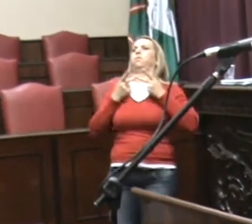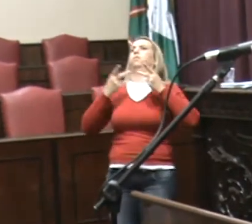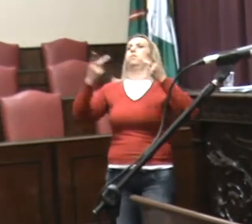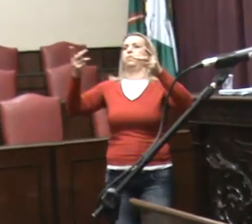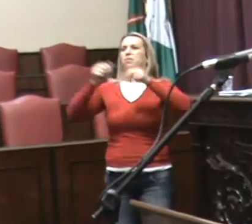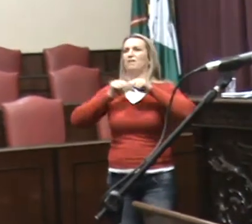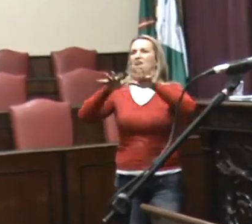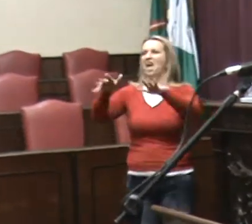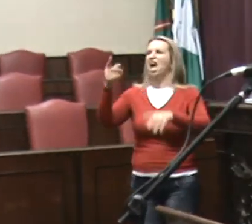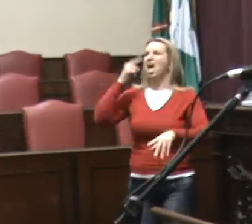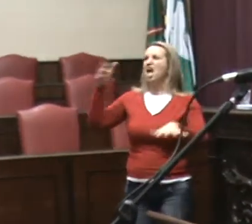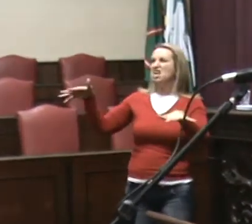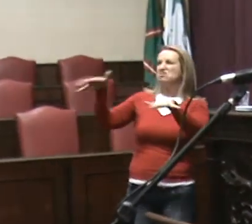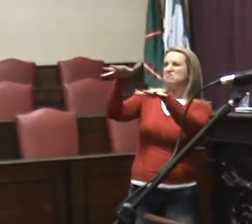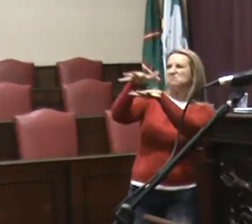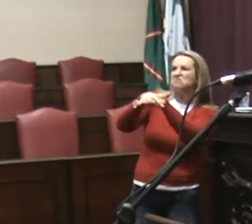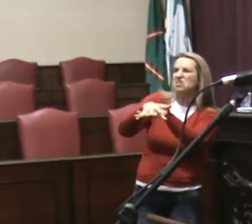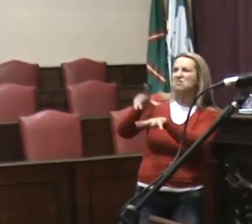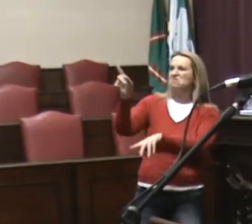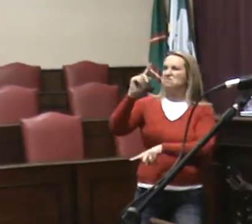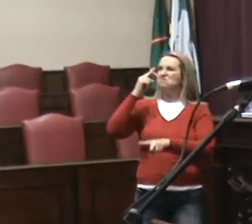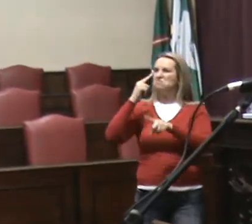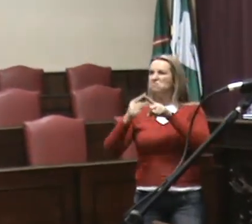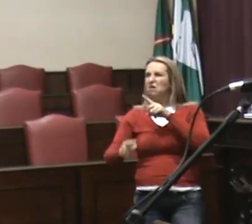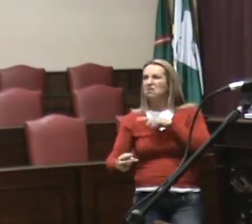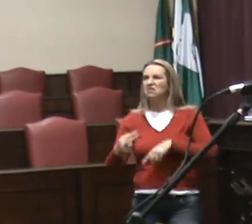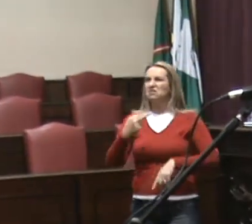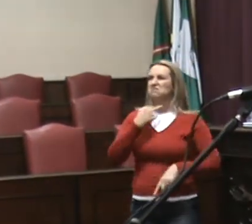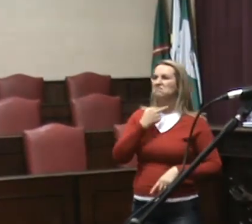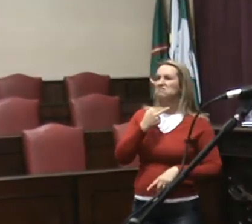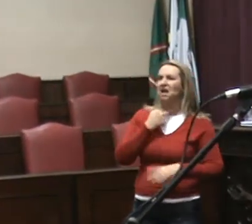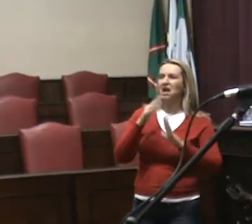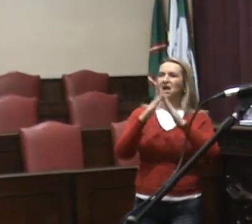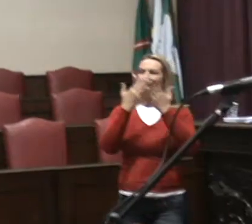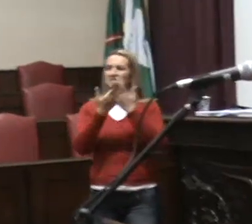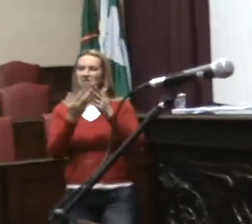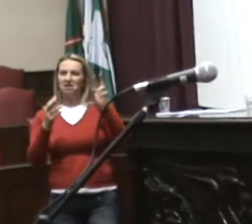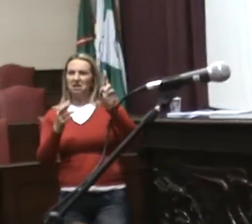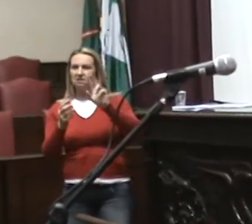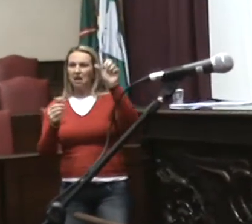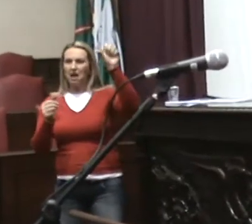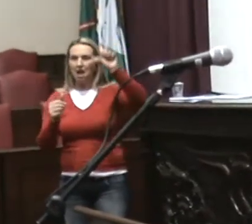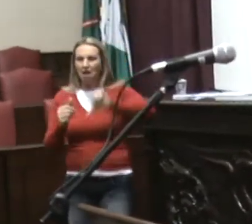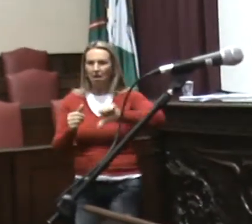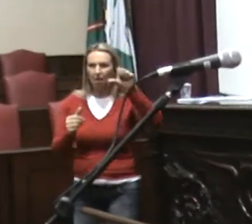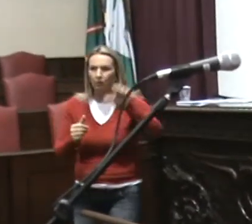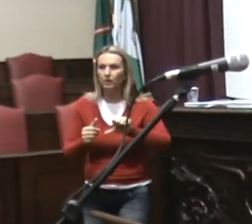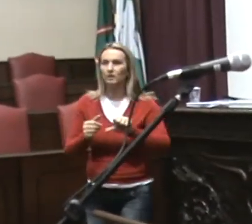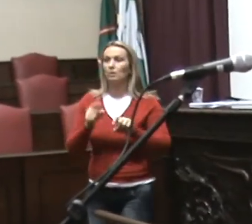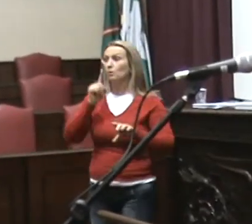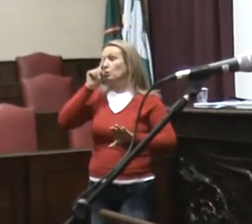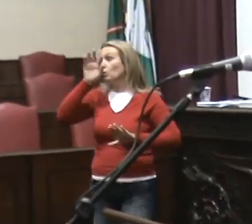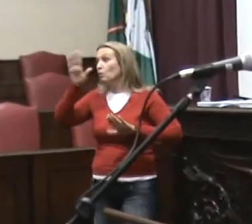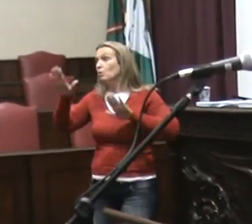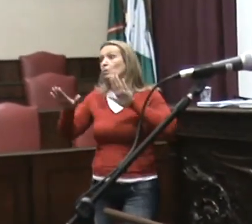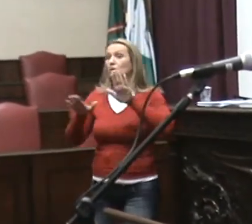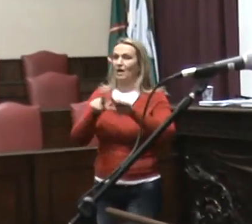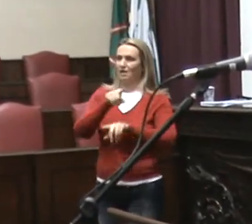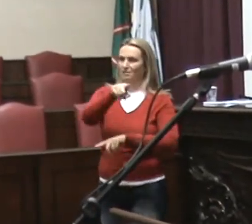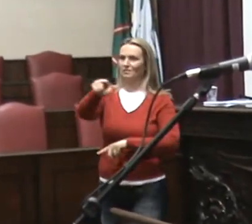perigosa, a escola regular é ruim, muita gente que tem interesse em manter a escola especial por